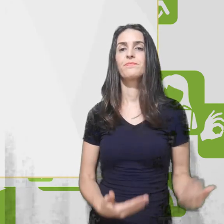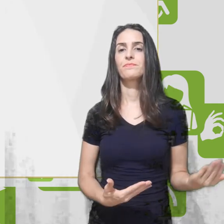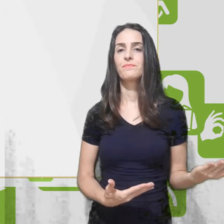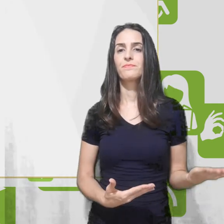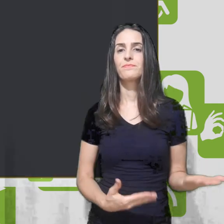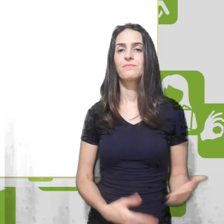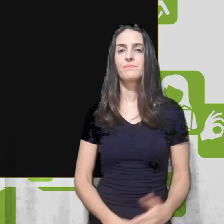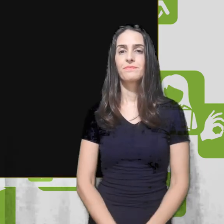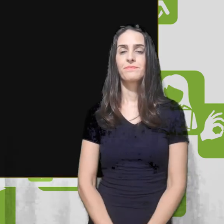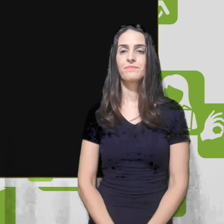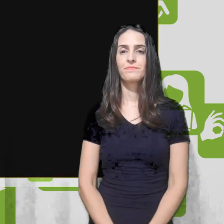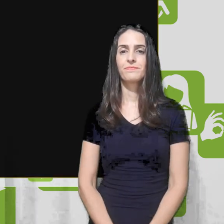OK.